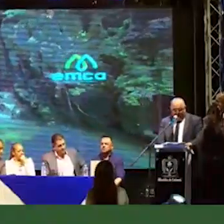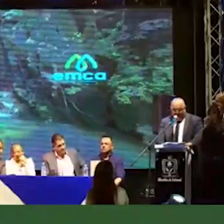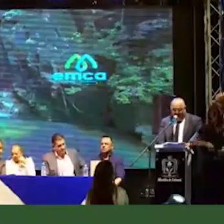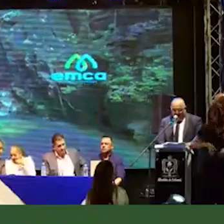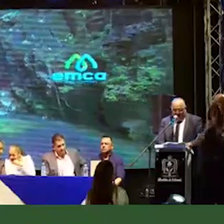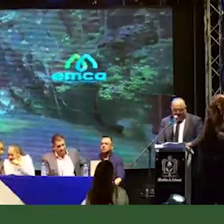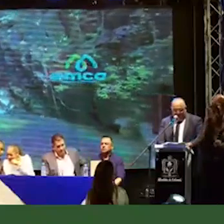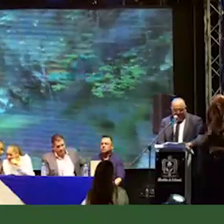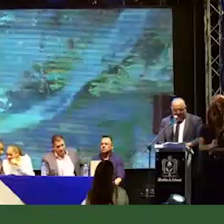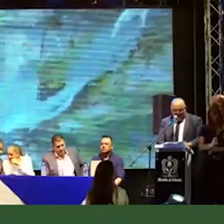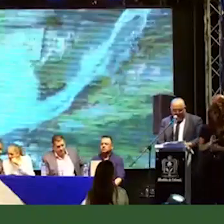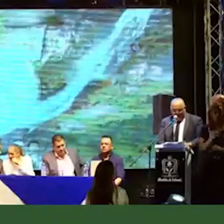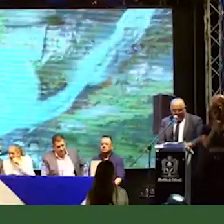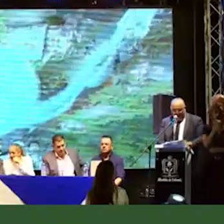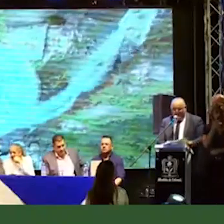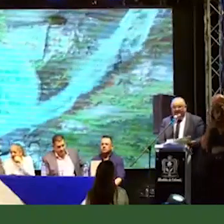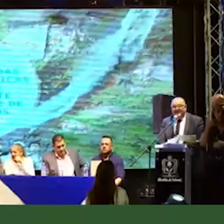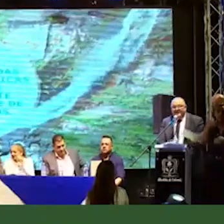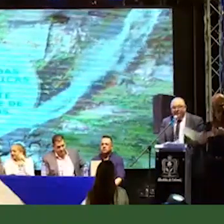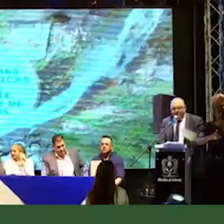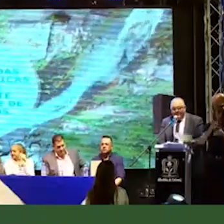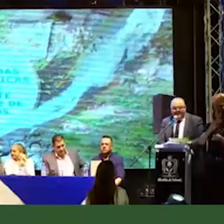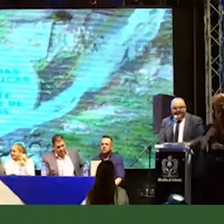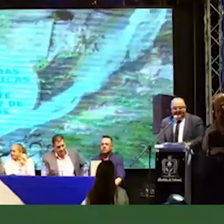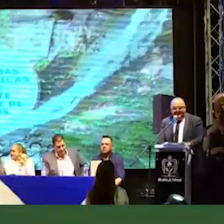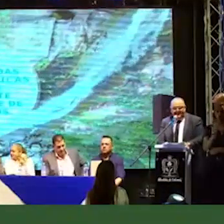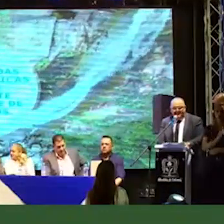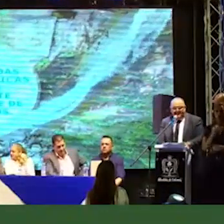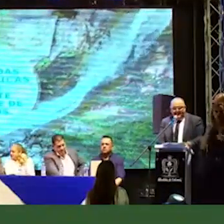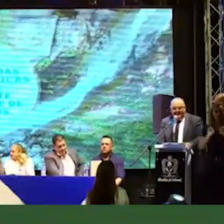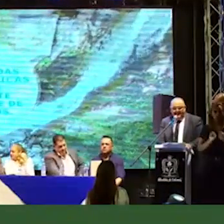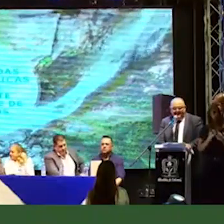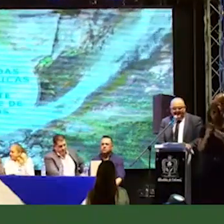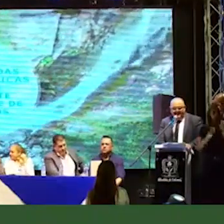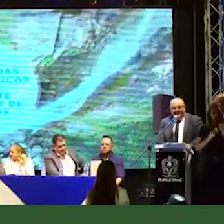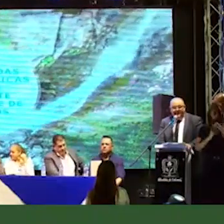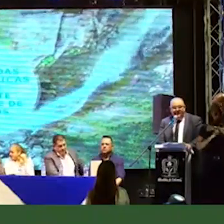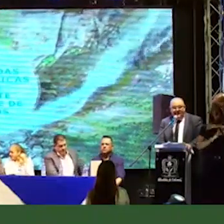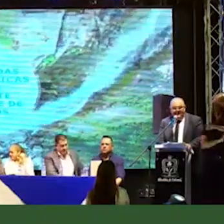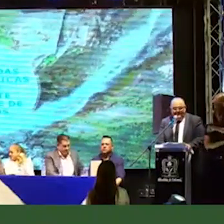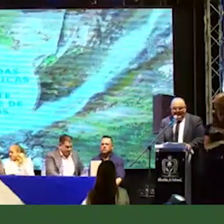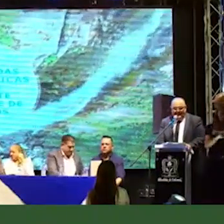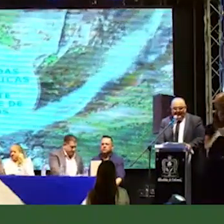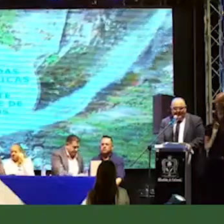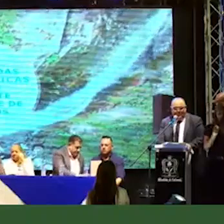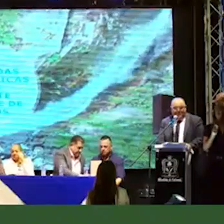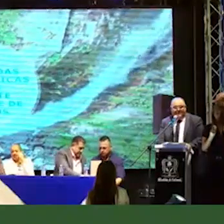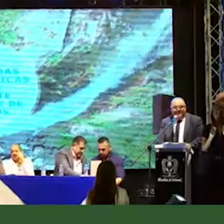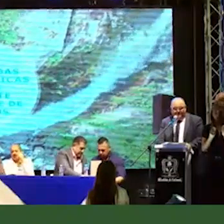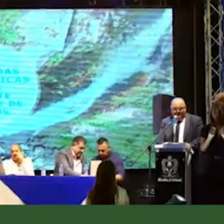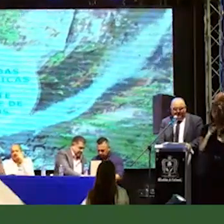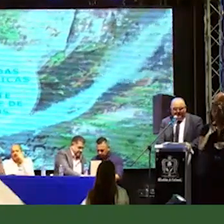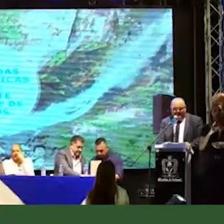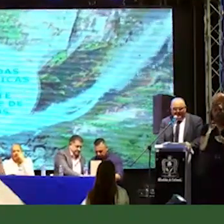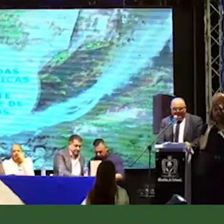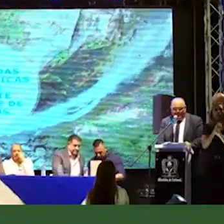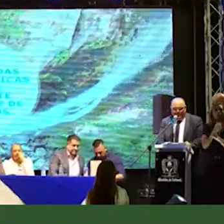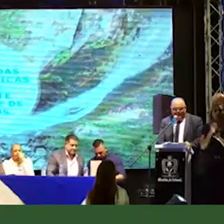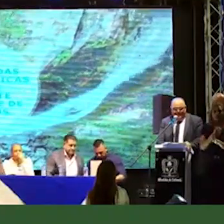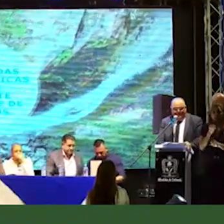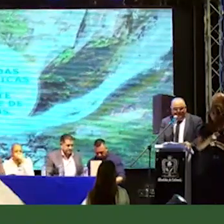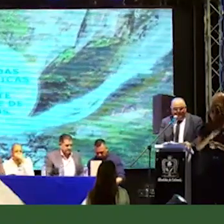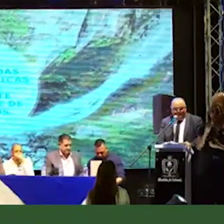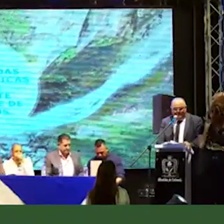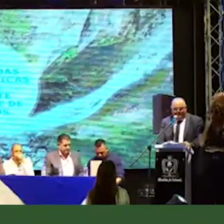Mientras esto sucedía, nos dimos a la tarea de fortalecer y garantizar la viabilidad técnica, operativa y financiera de